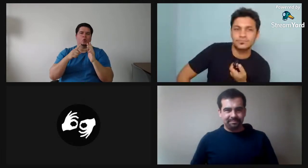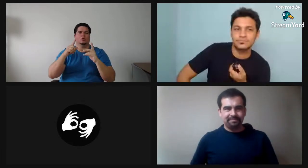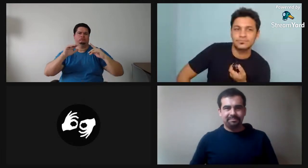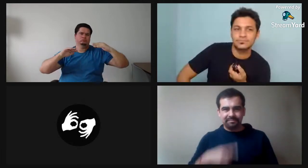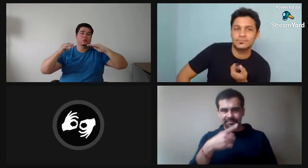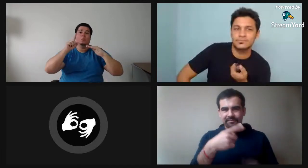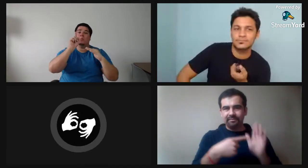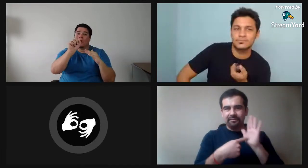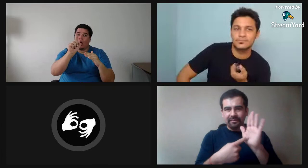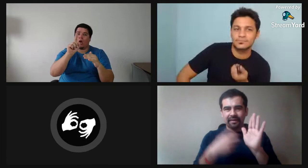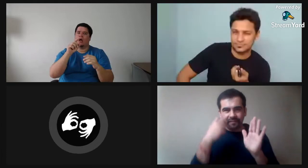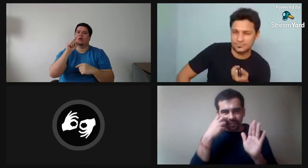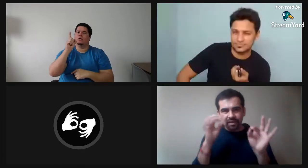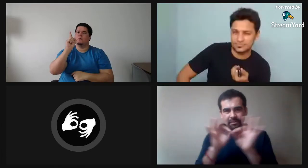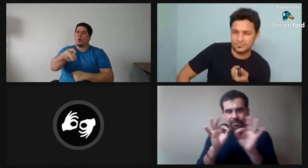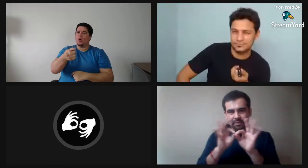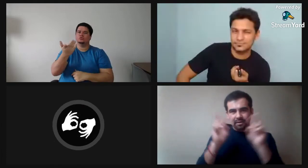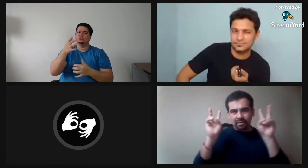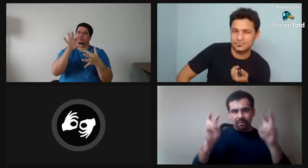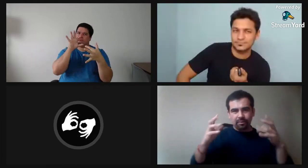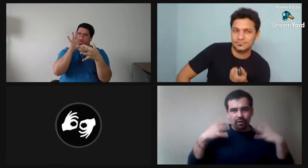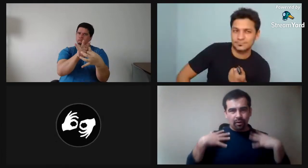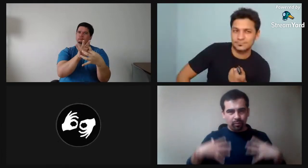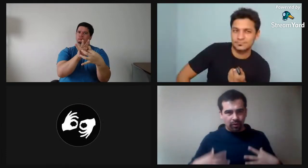Bueno, lo importante acá es ocupar todo el cuerpo para representar la imagen.